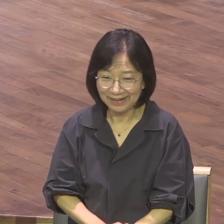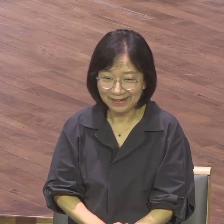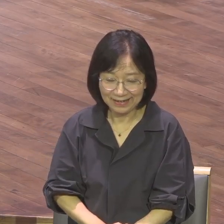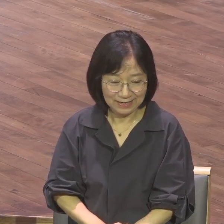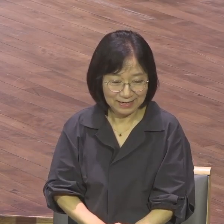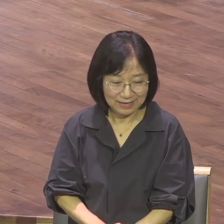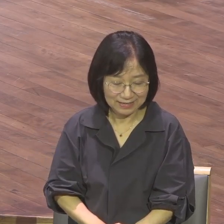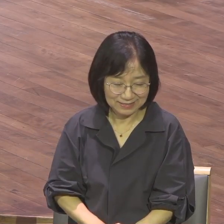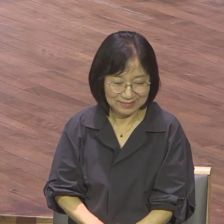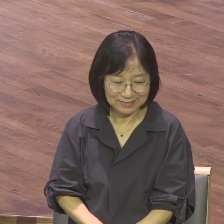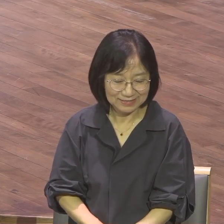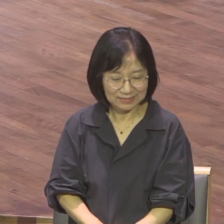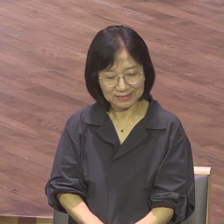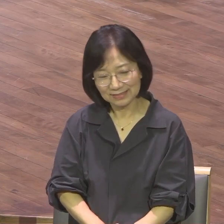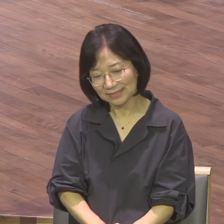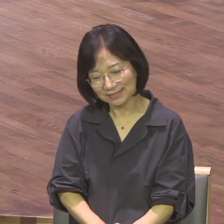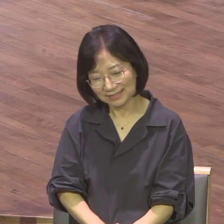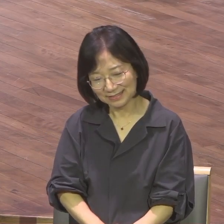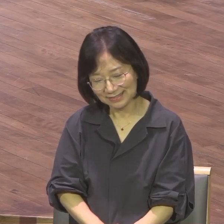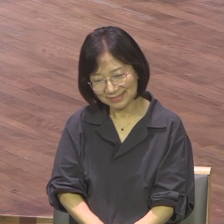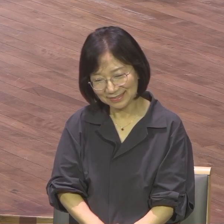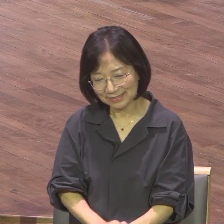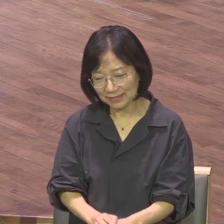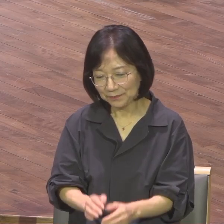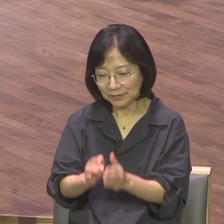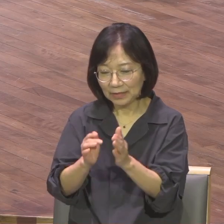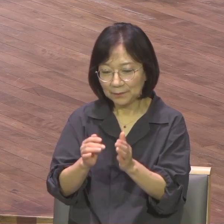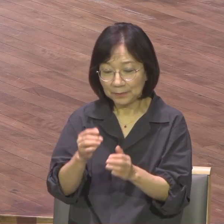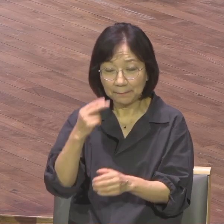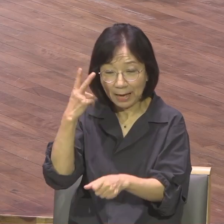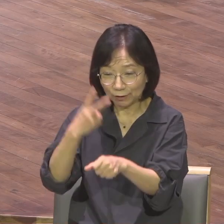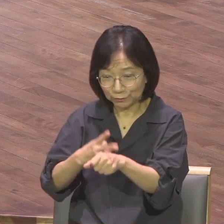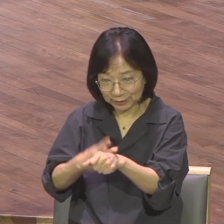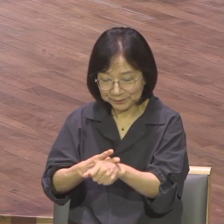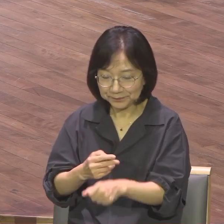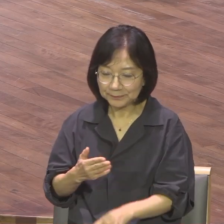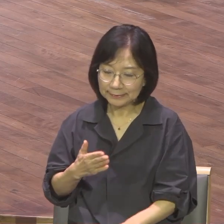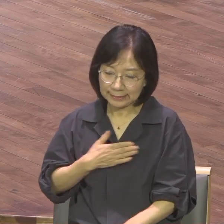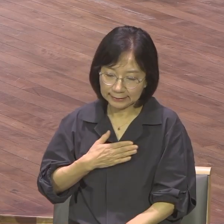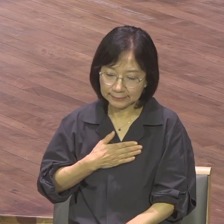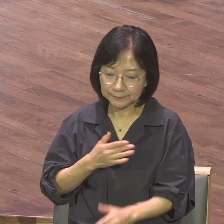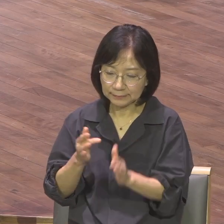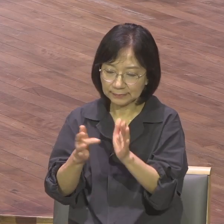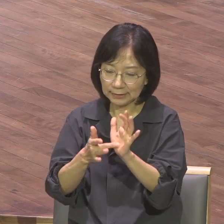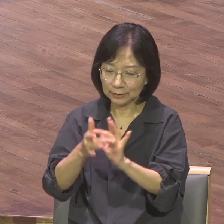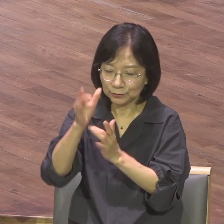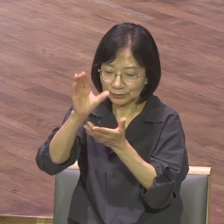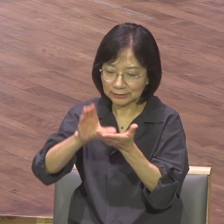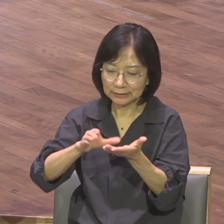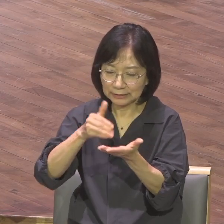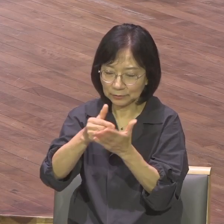2장 2절에는 예수 그리스도와 십자가에 못 박히신 것 외에는 아무것도 알지 아니하기로 작정했다